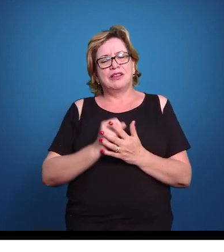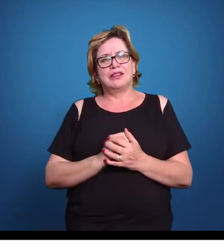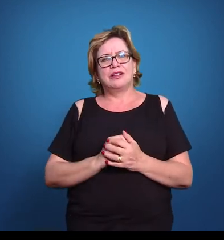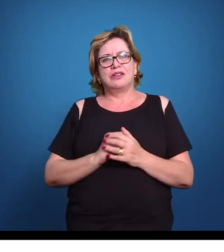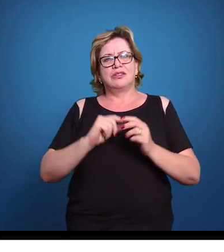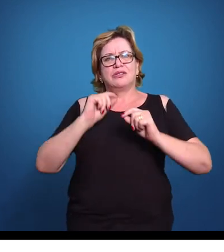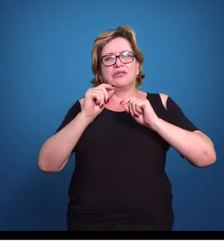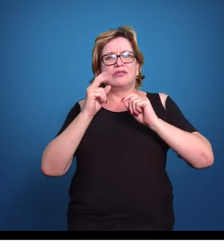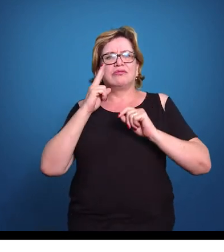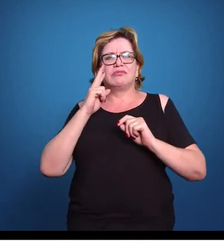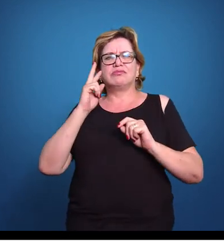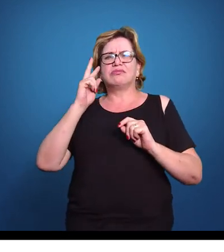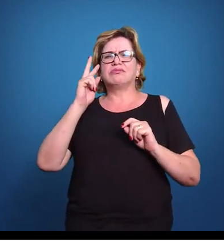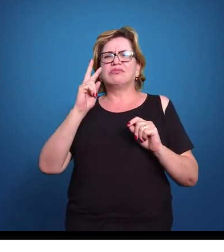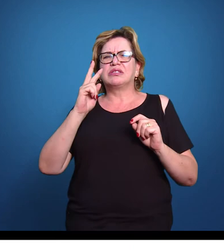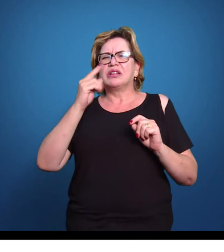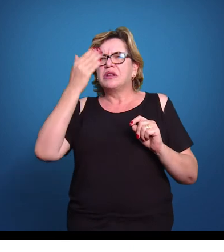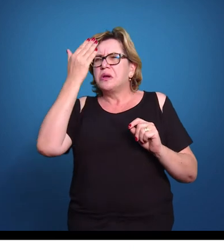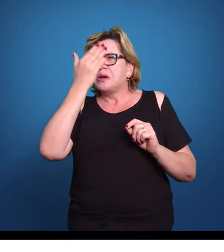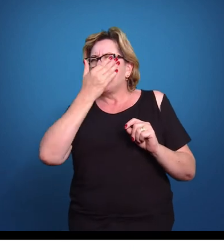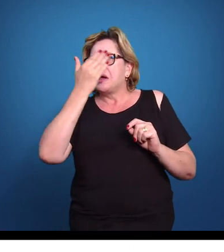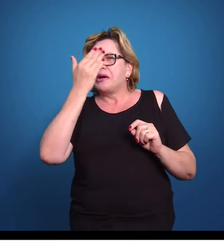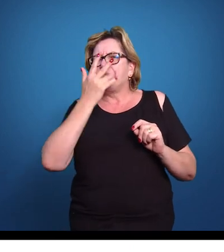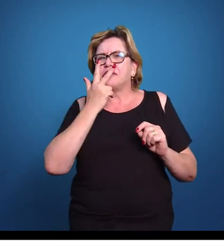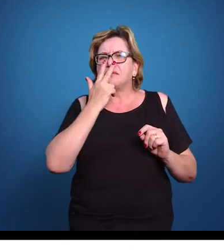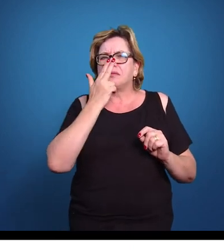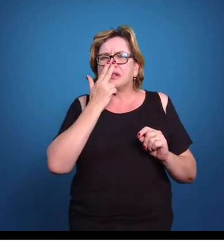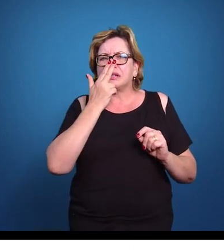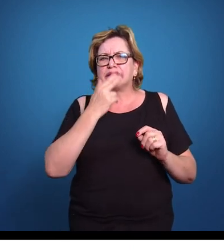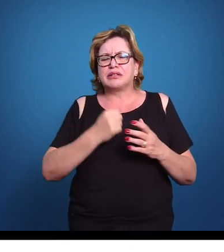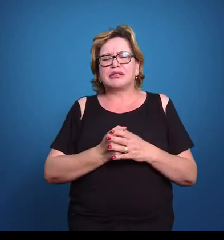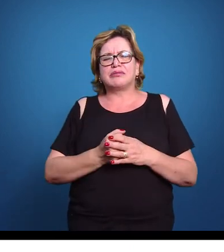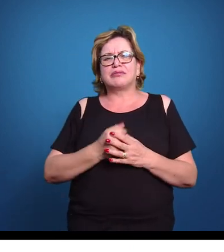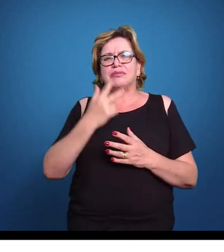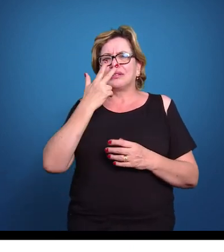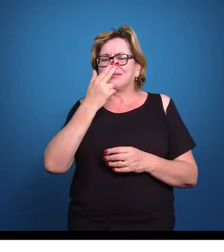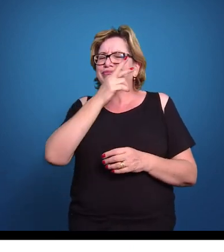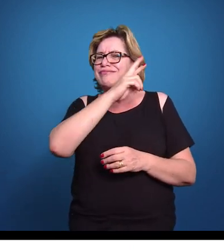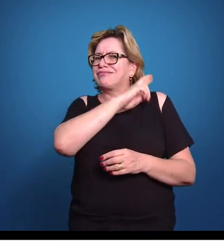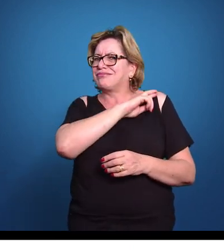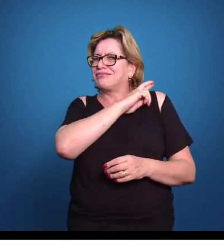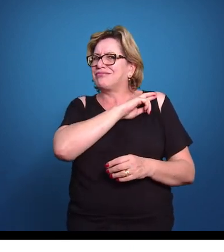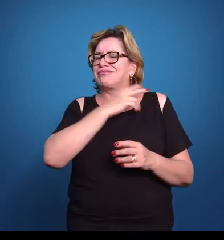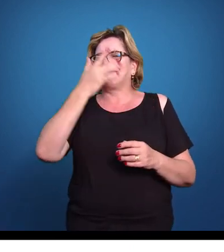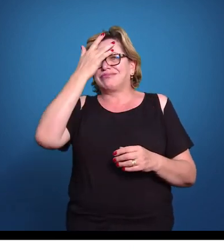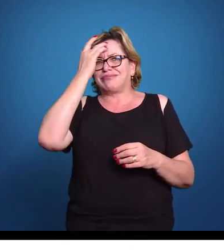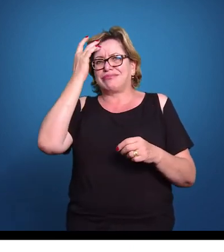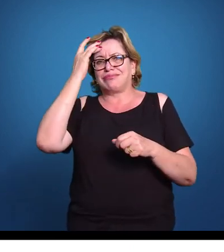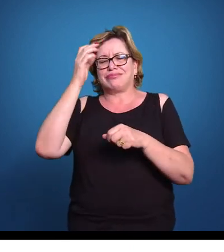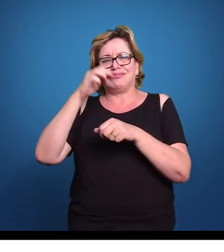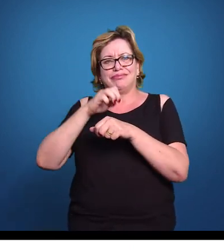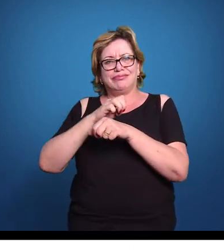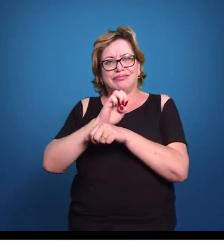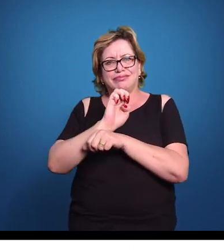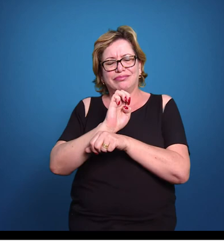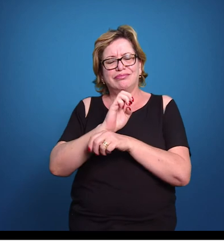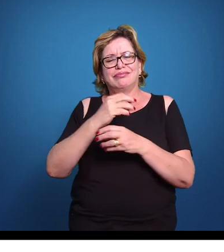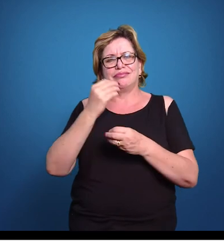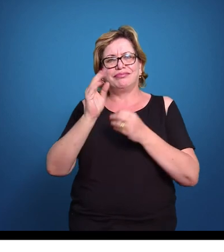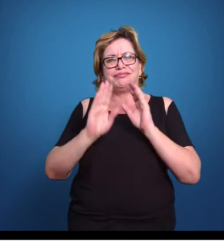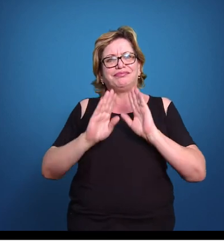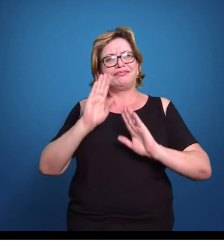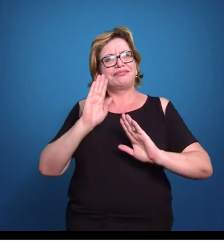olhamos e o que nós não enxergamos. A grande missão do empreendedor, seja ele em que nível for,